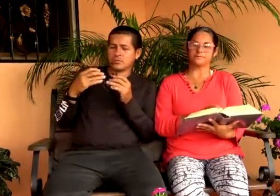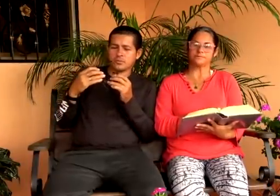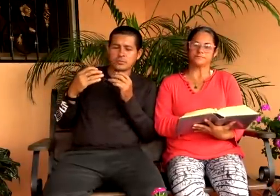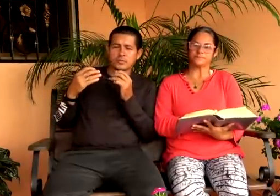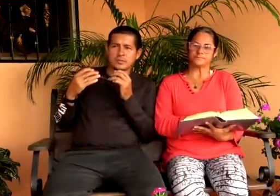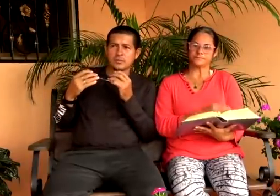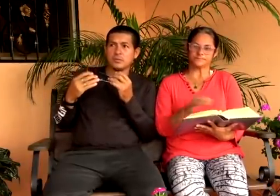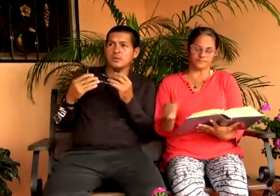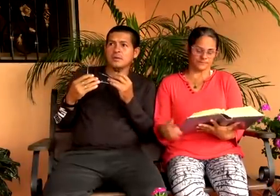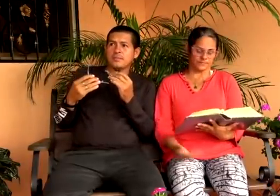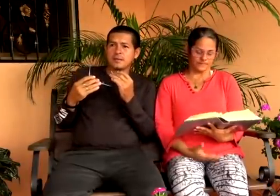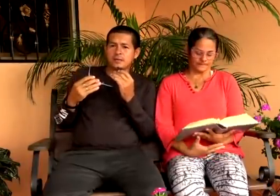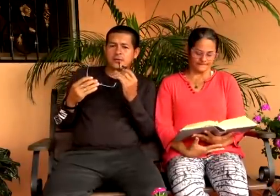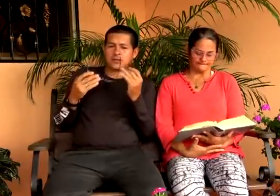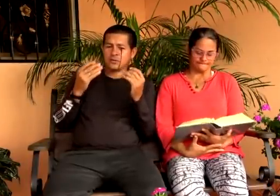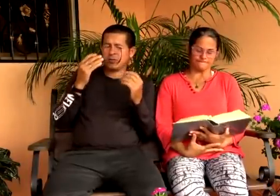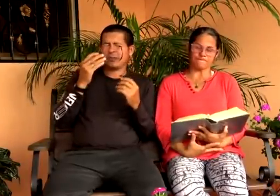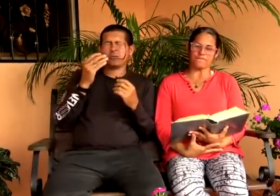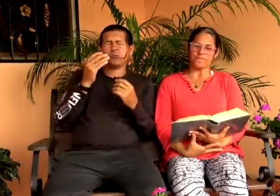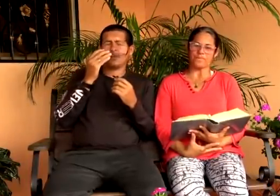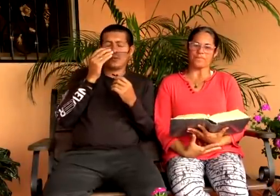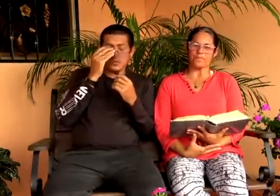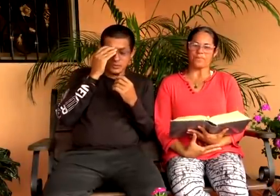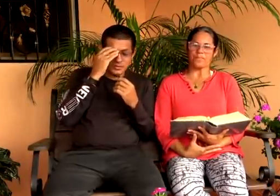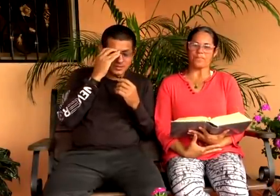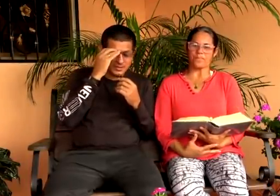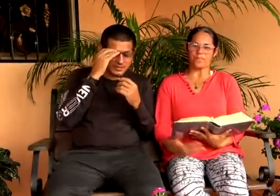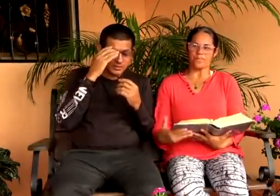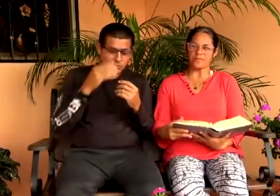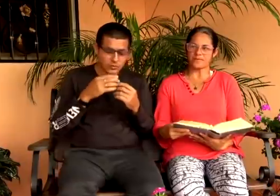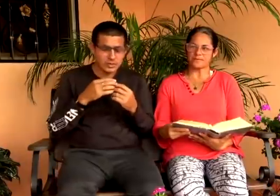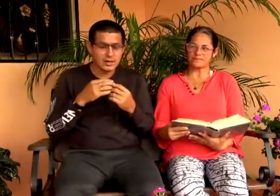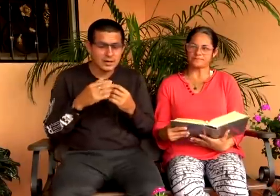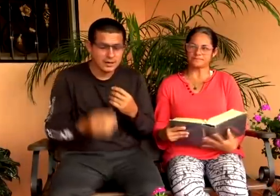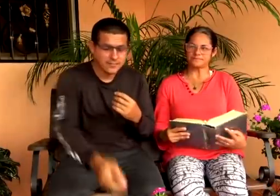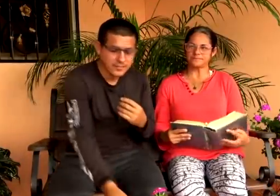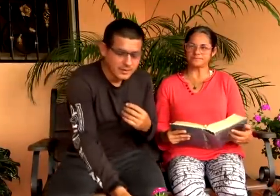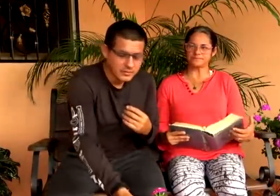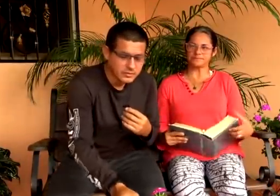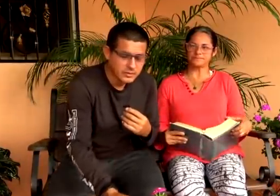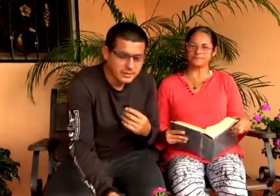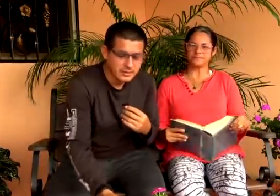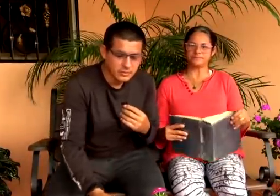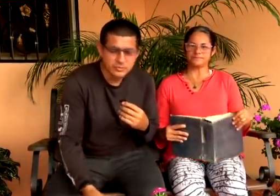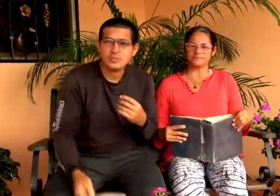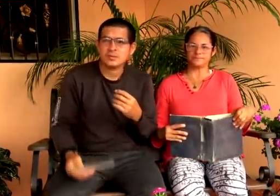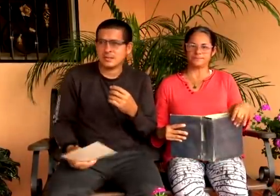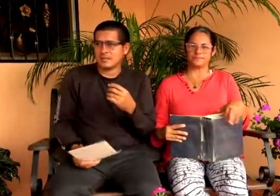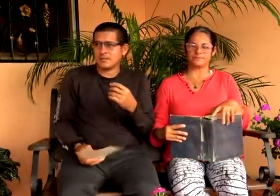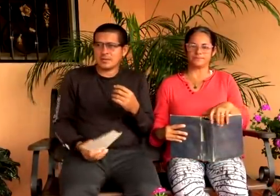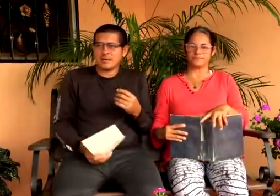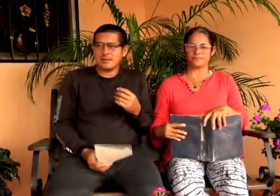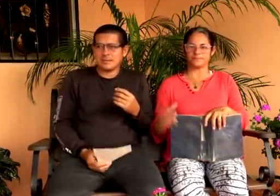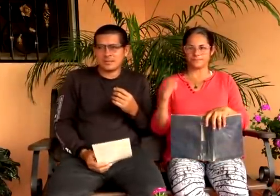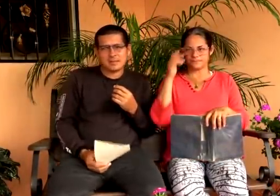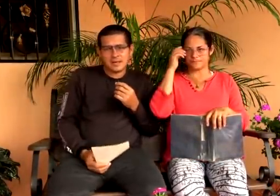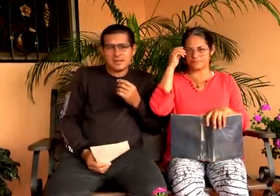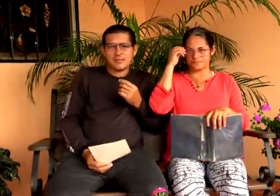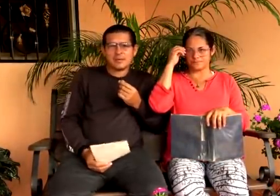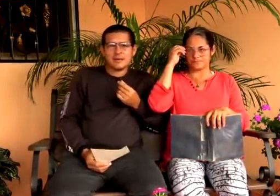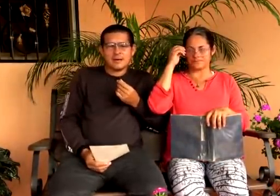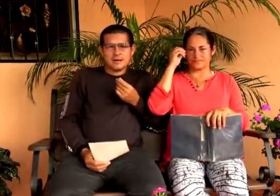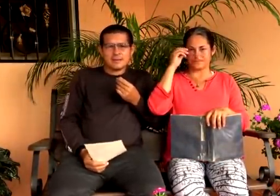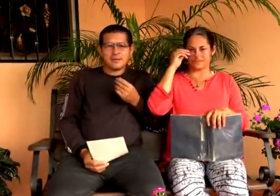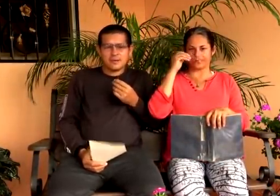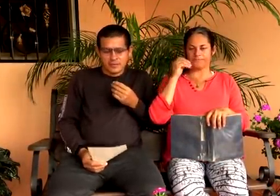llevamos a todos, por supuesto. Pero hoy, hoy, hoy, hoy, Hoy a nuestros hermanitos, Que tenemos aquí presentes.